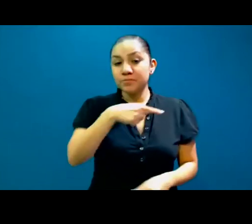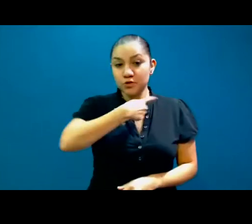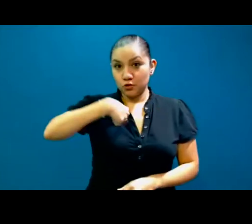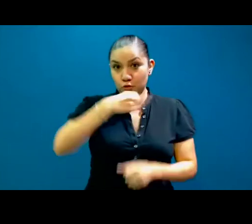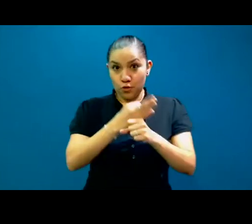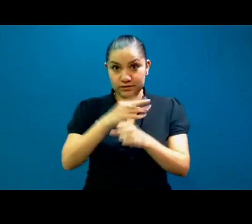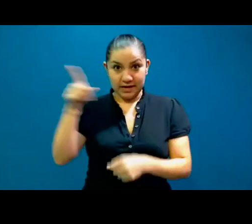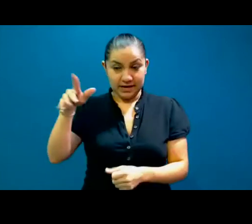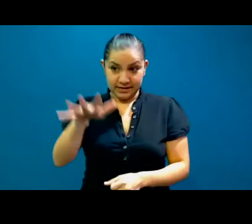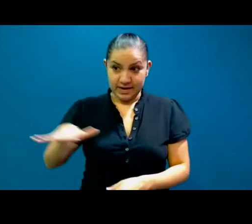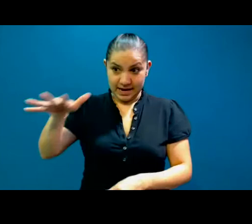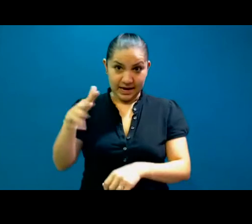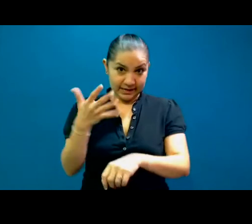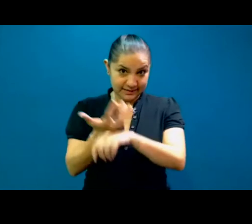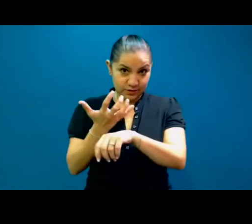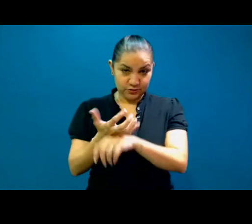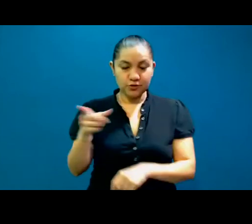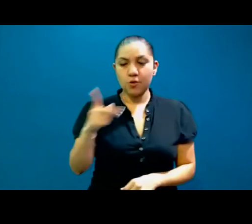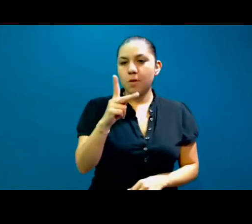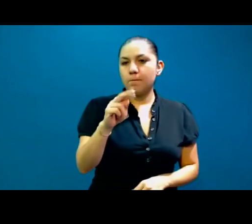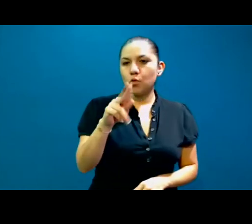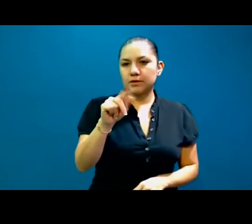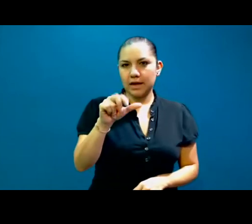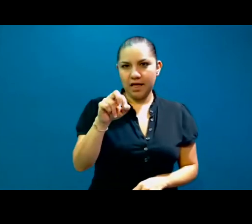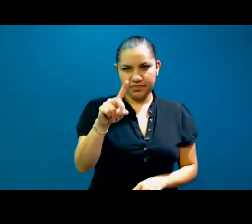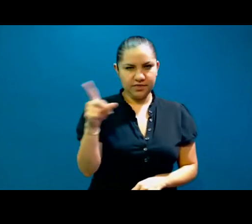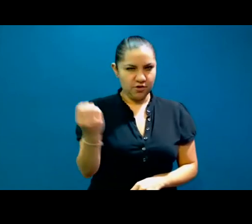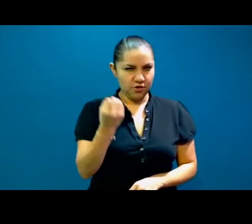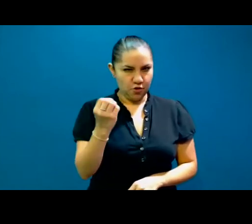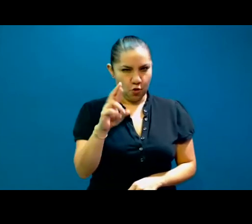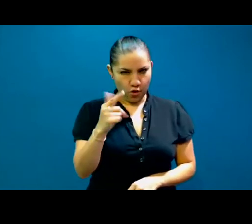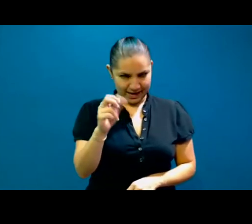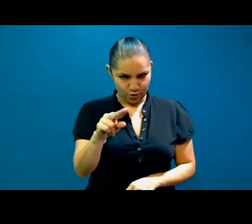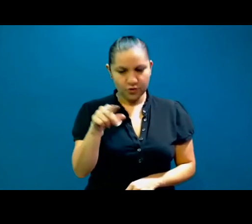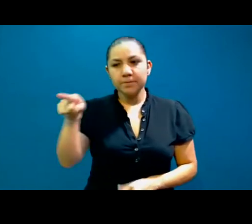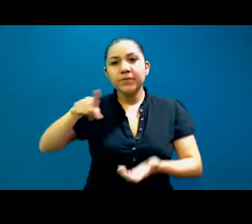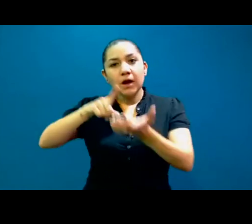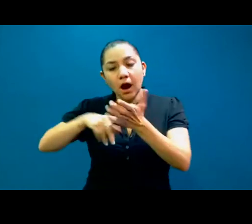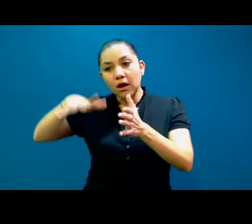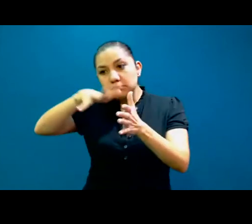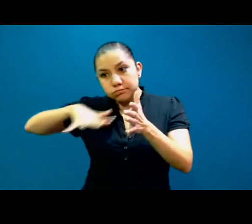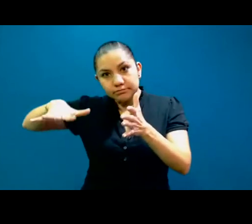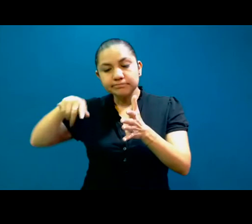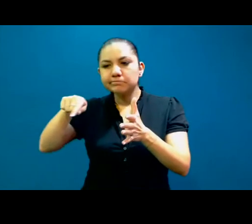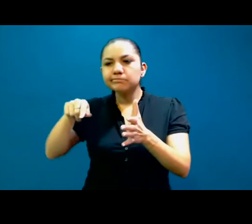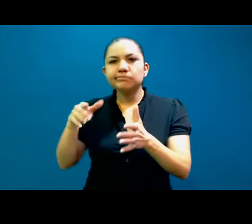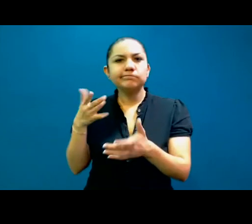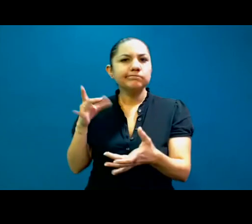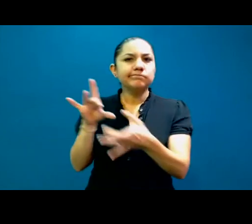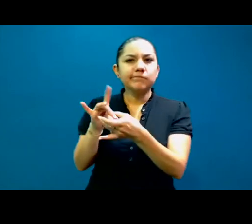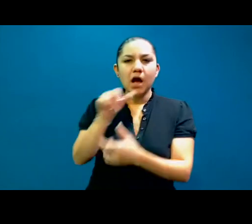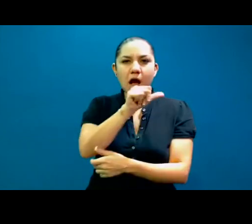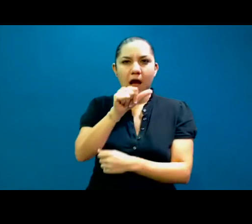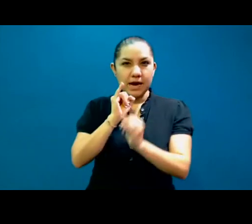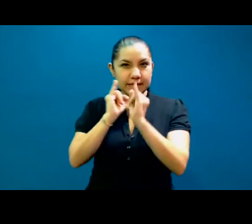estoy en Portland, en Oregon, y quiero comentarles de que los intérpretes educativos están en este